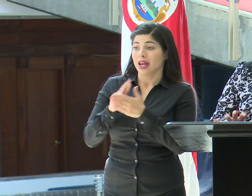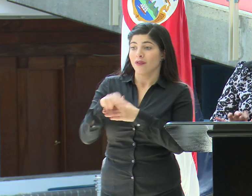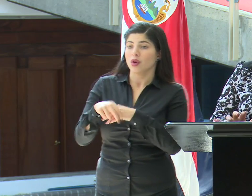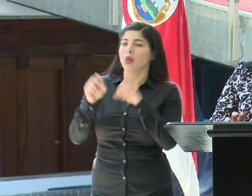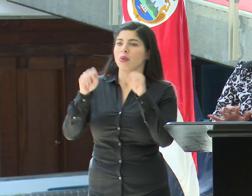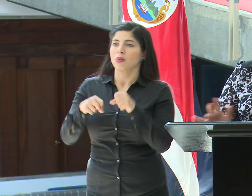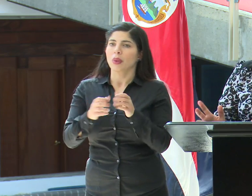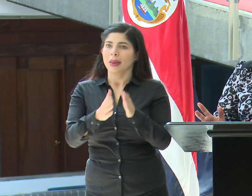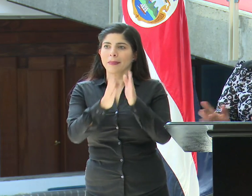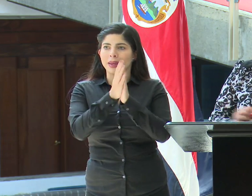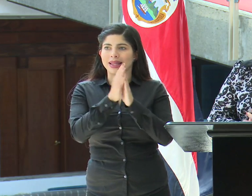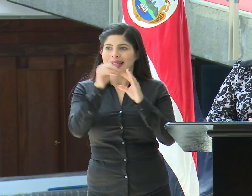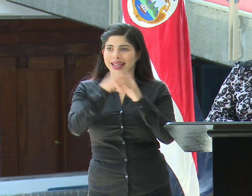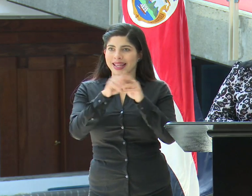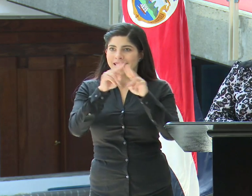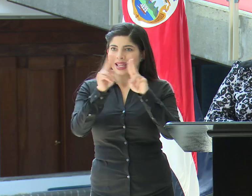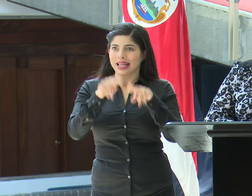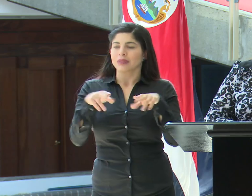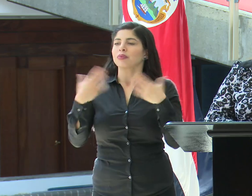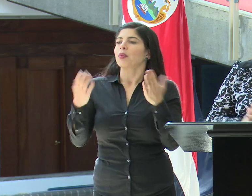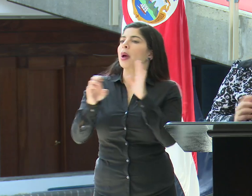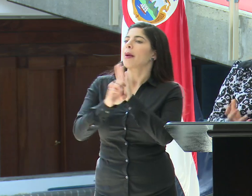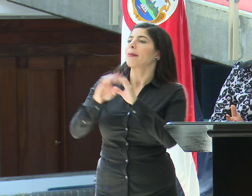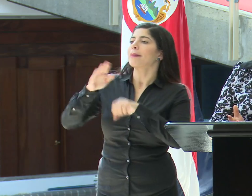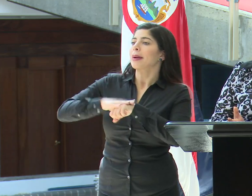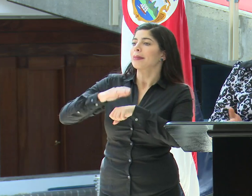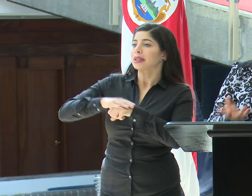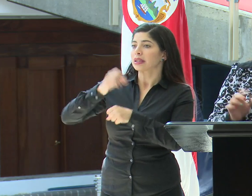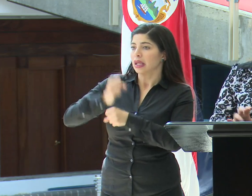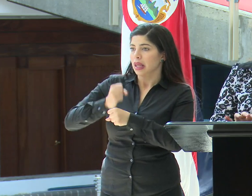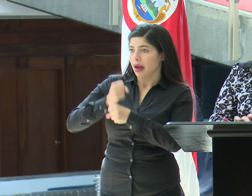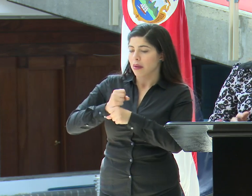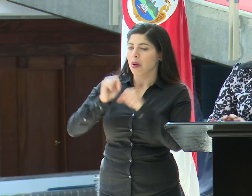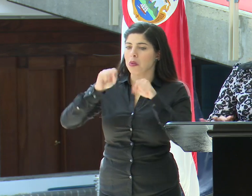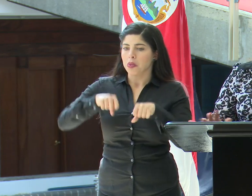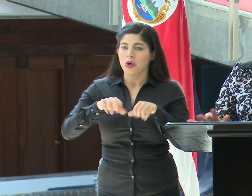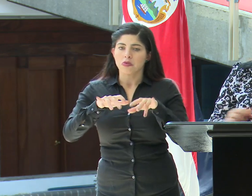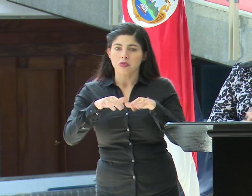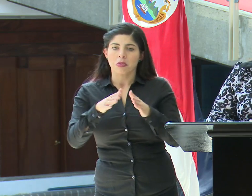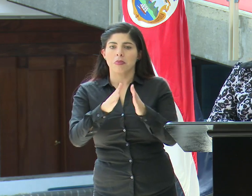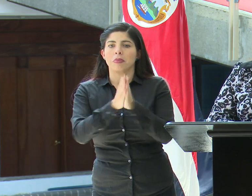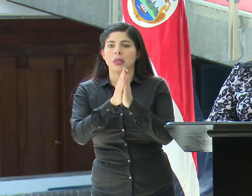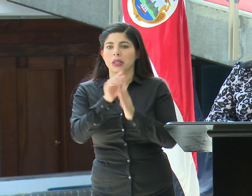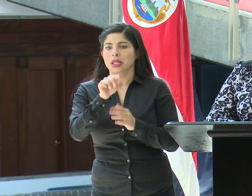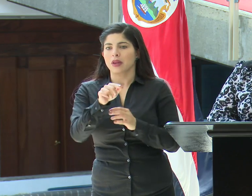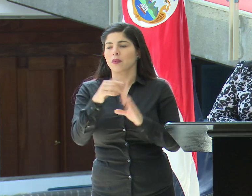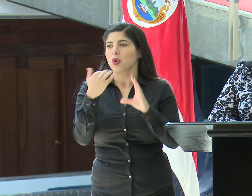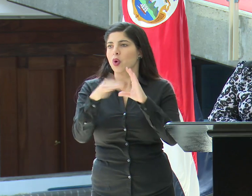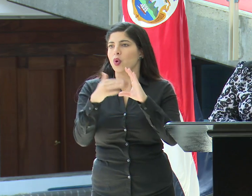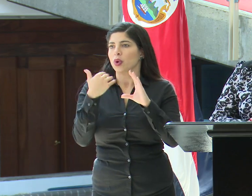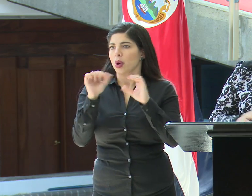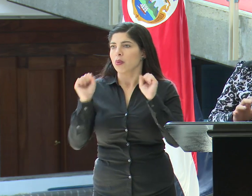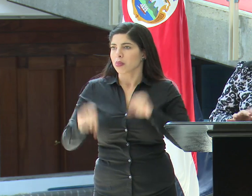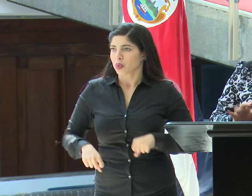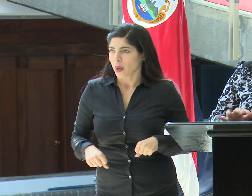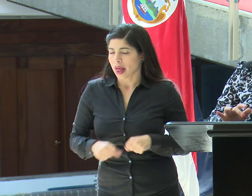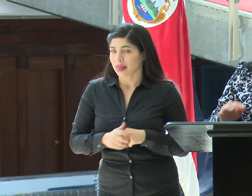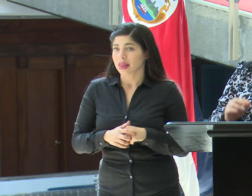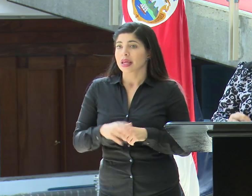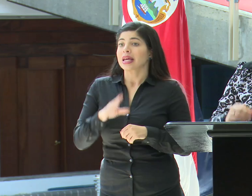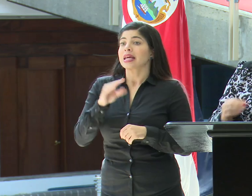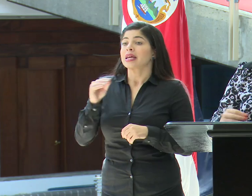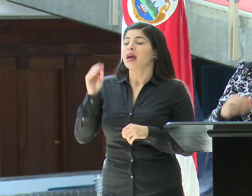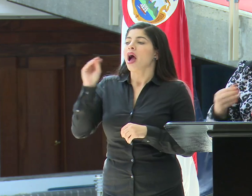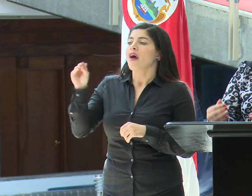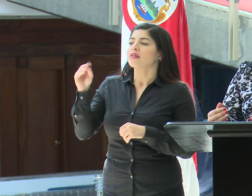van a poder solicitar en línea. Por ejemplo, un permiso de trabajo va a poder solicitarlo por correo electrónico y se le va a